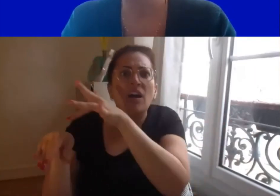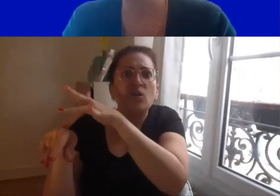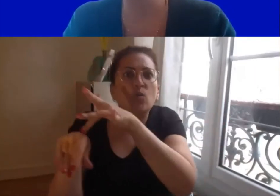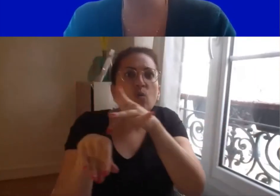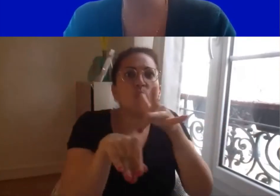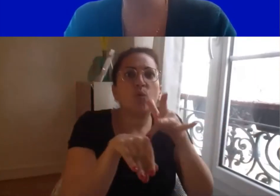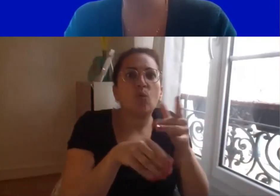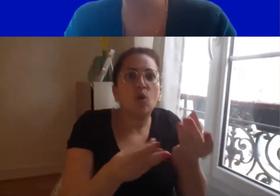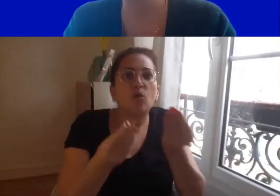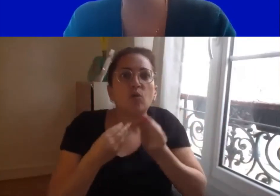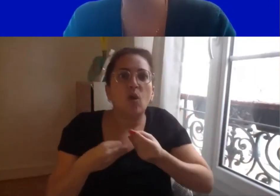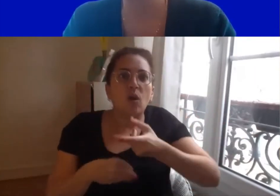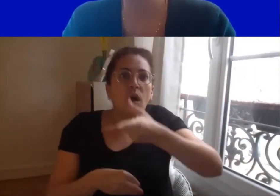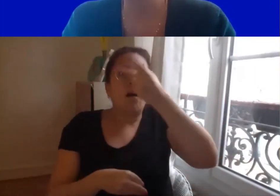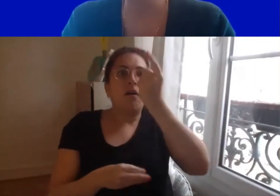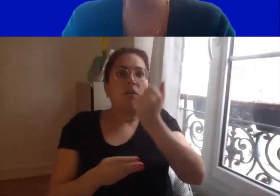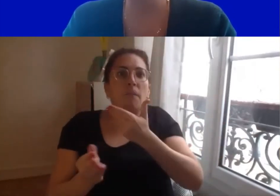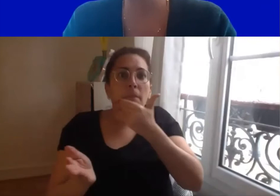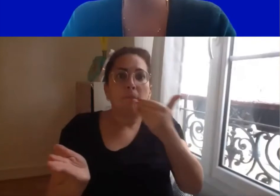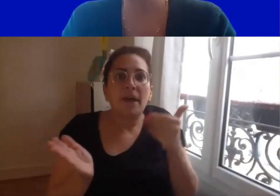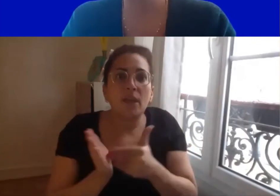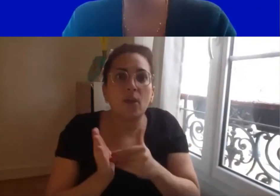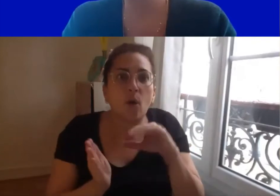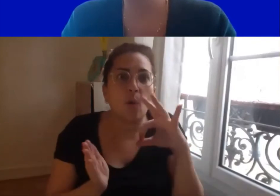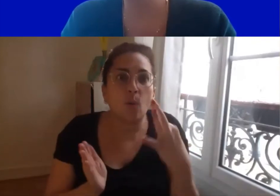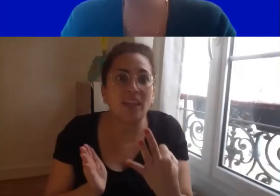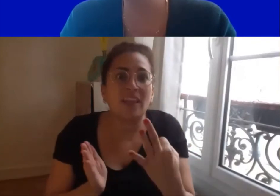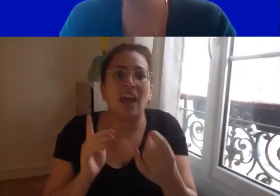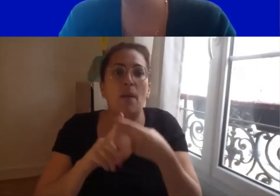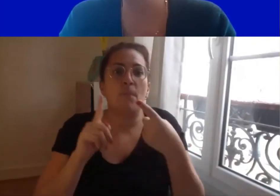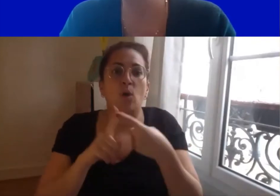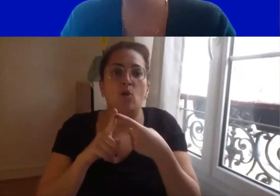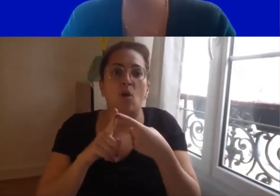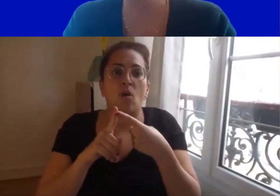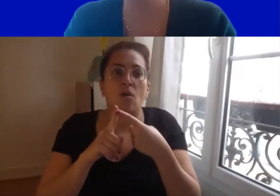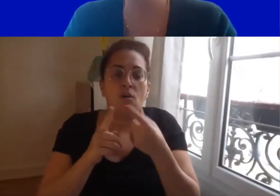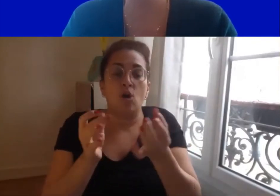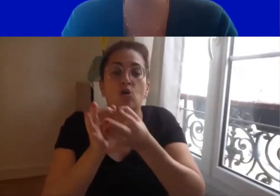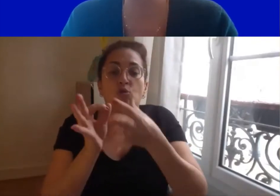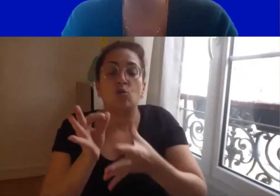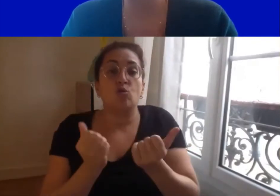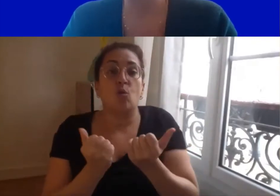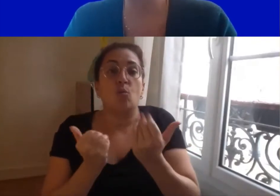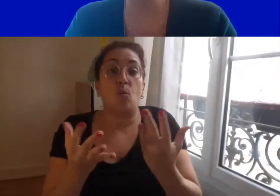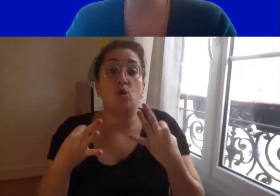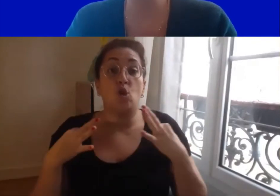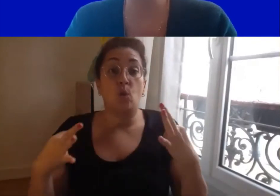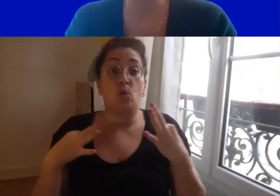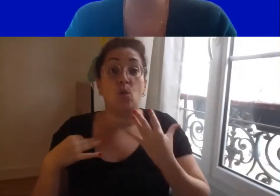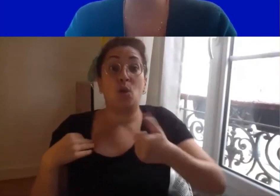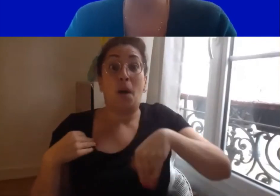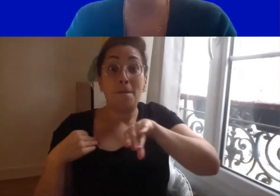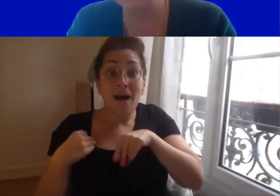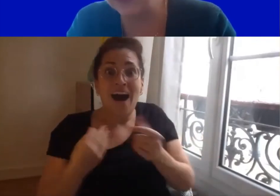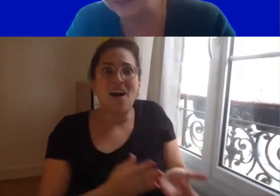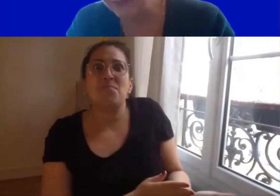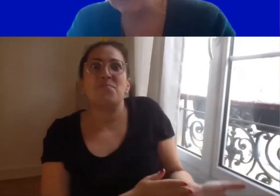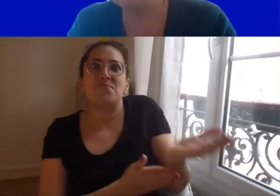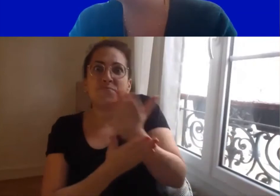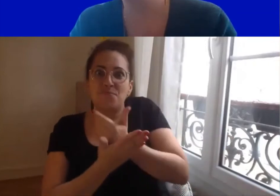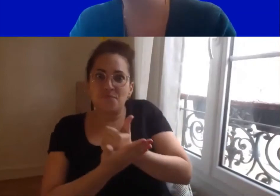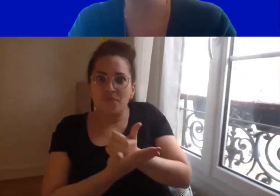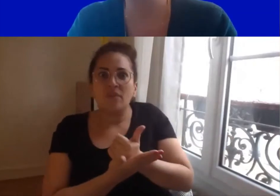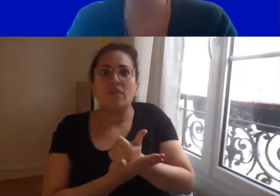évoquait le fait de pouvoir objectiver finalement des solutions et des propositions mais aussi aller creuser identifier